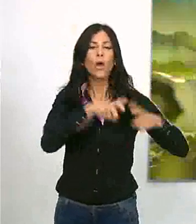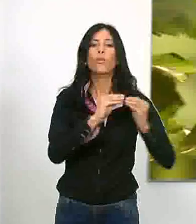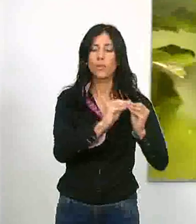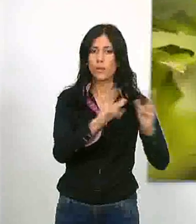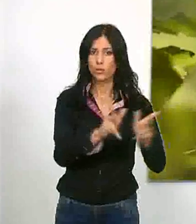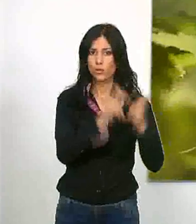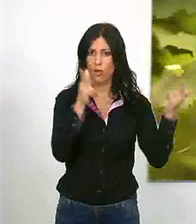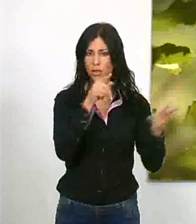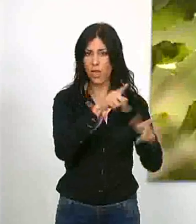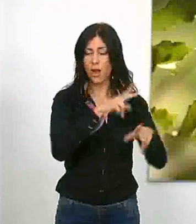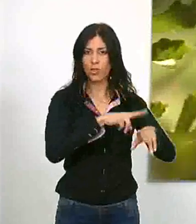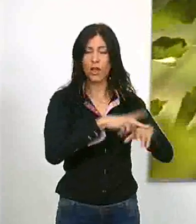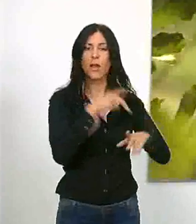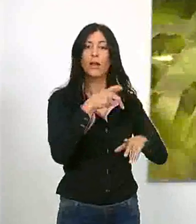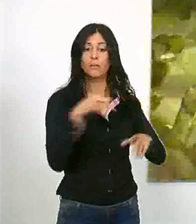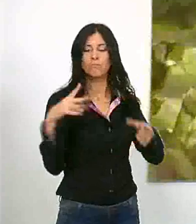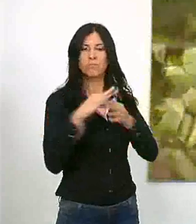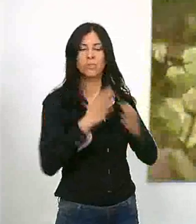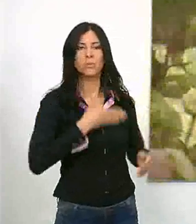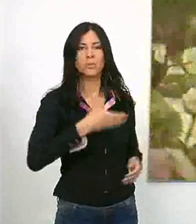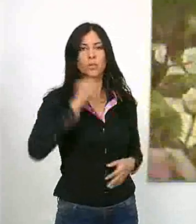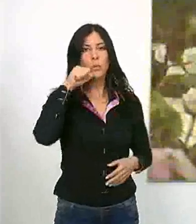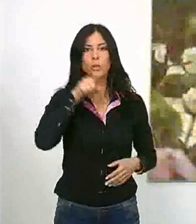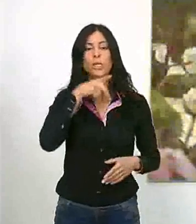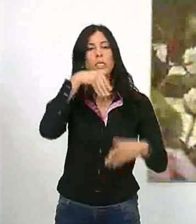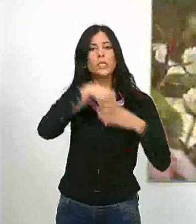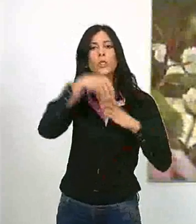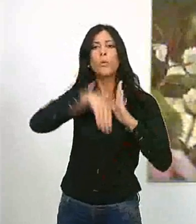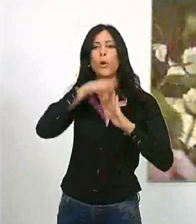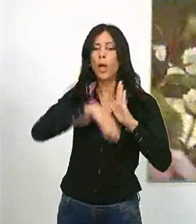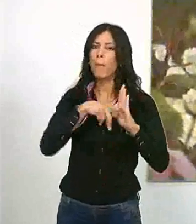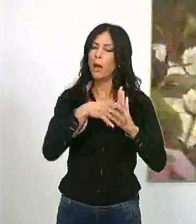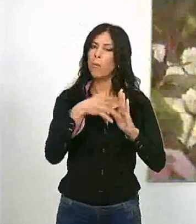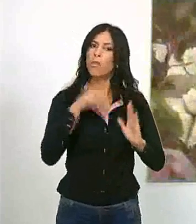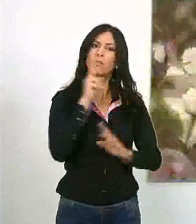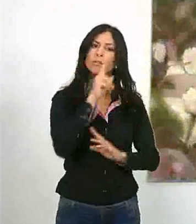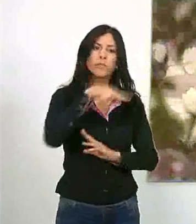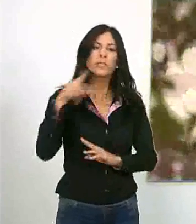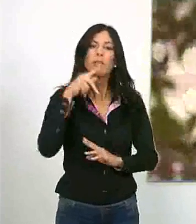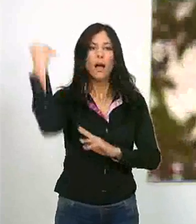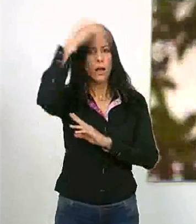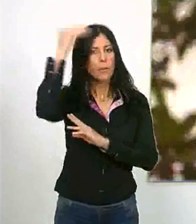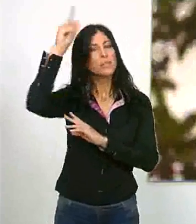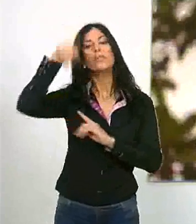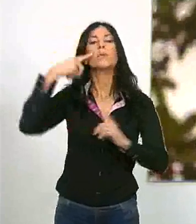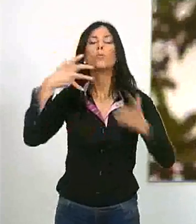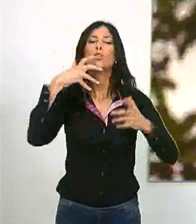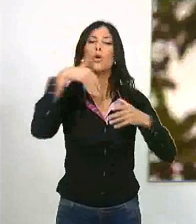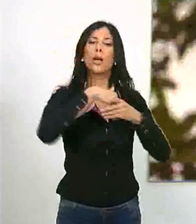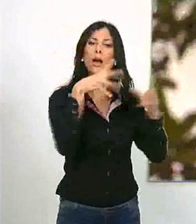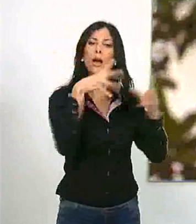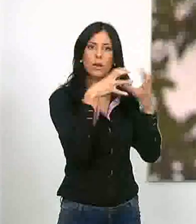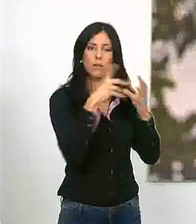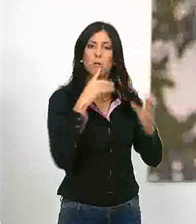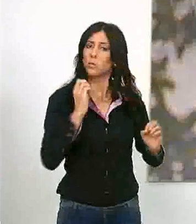Concejalía de Acción Social del Ayuntamiento de Motril. Dentro del programa previsto van a visitar la Alhambra y el Museo de Caja